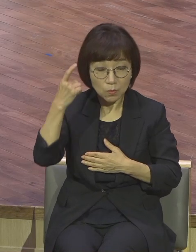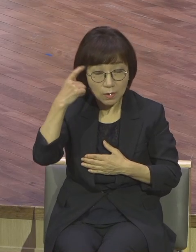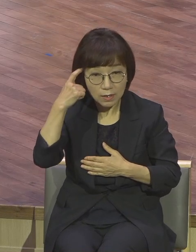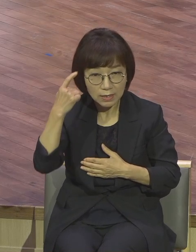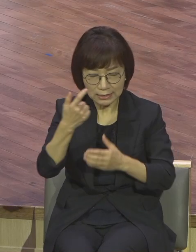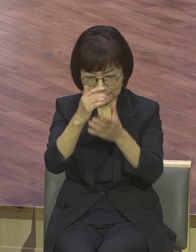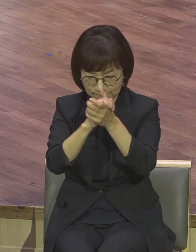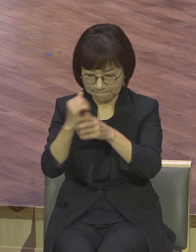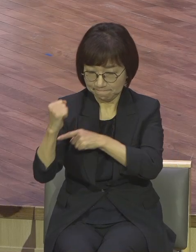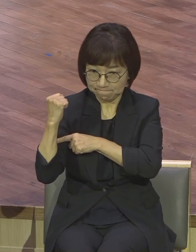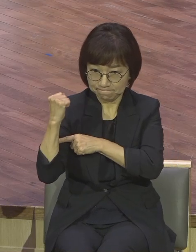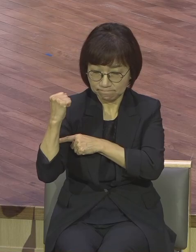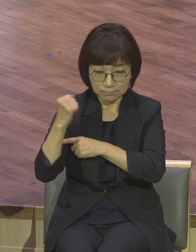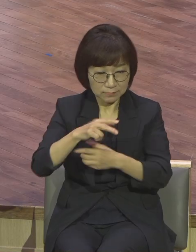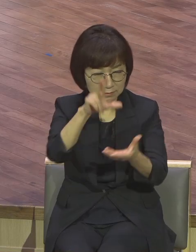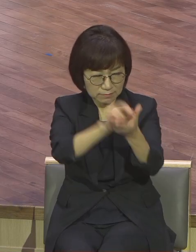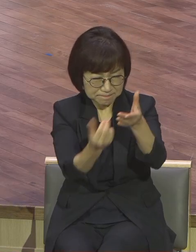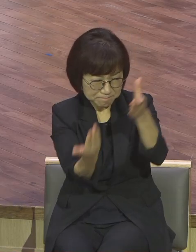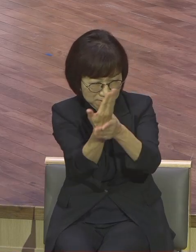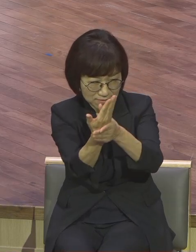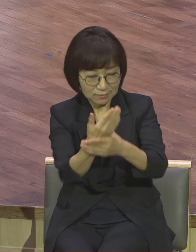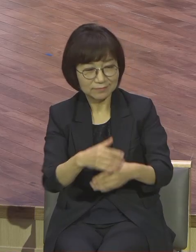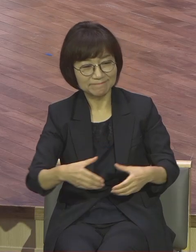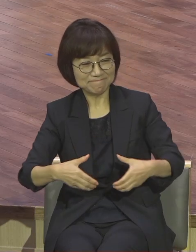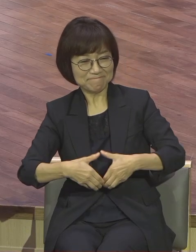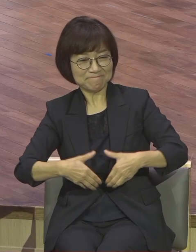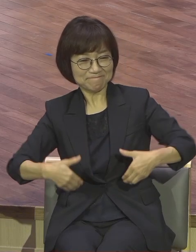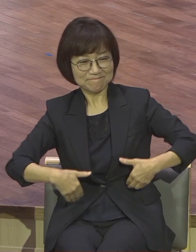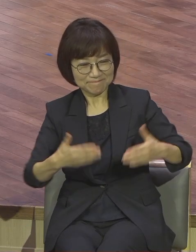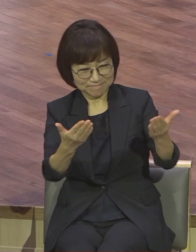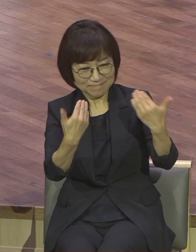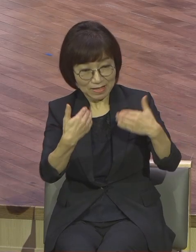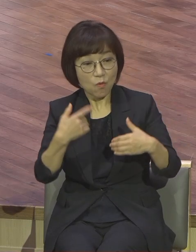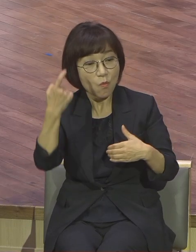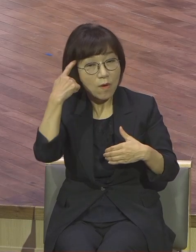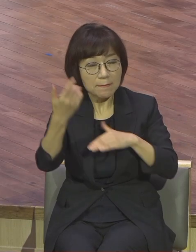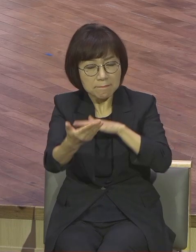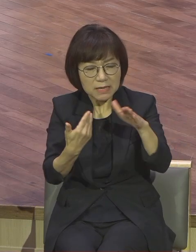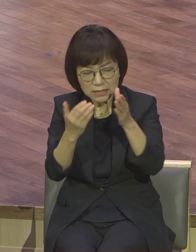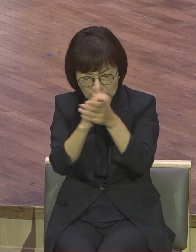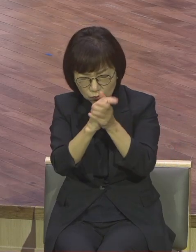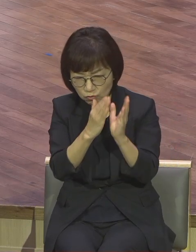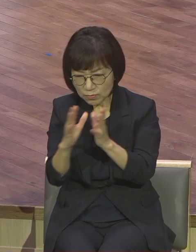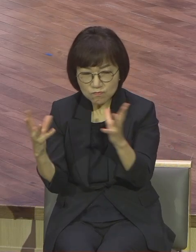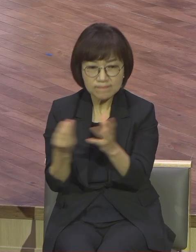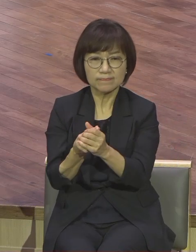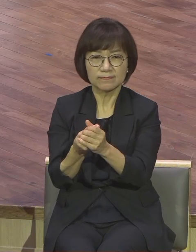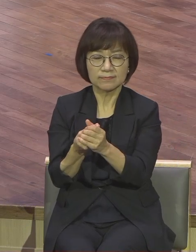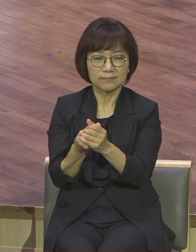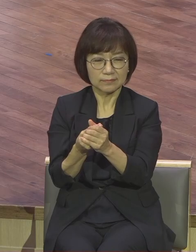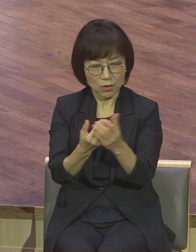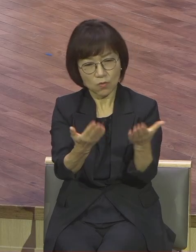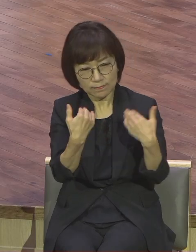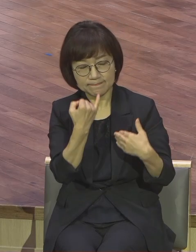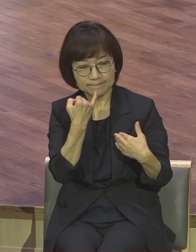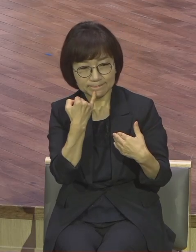겁니다 아무리 큰 문제와도 여유가 생기는 겁니다 기도로 딱 무장했기 때문에 여유가 생기면 나타나는 것이 뭐요